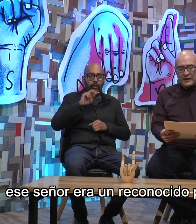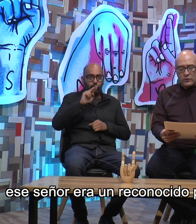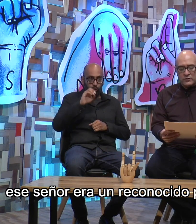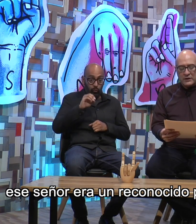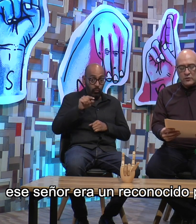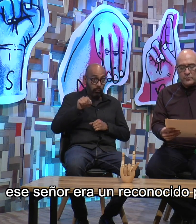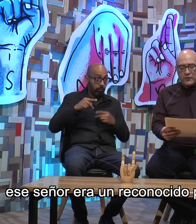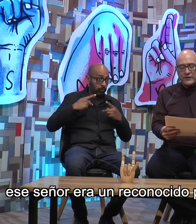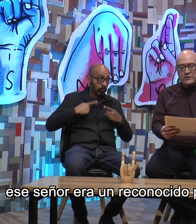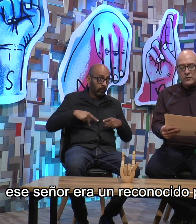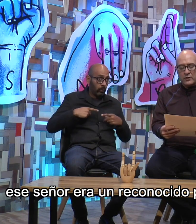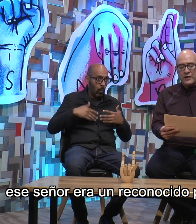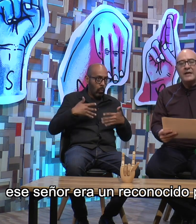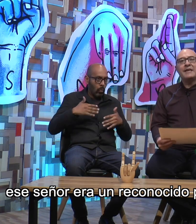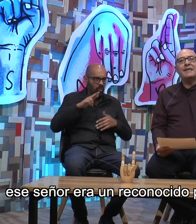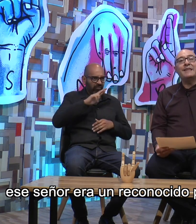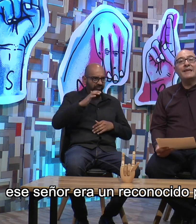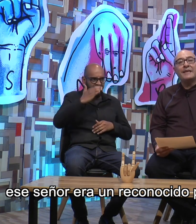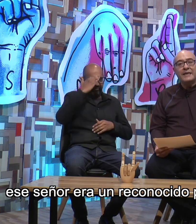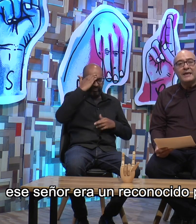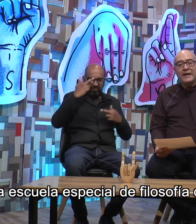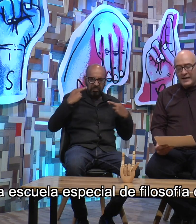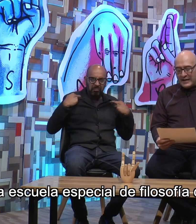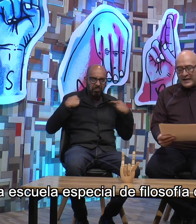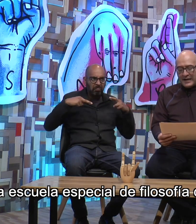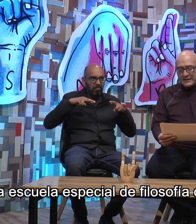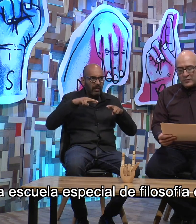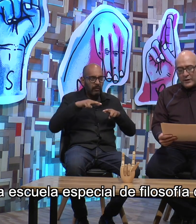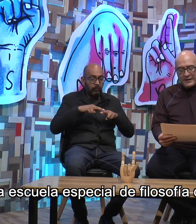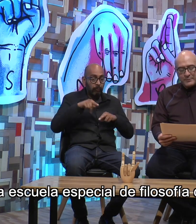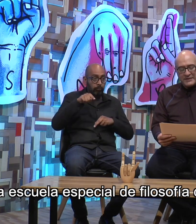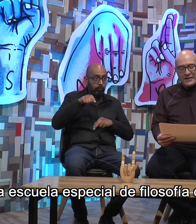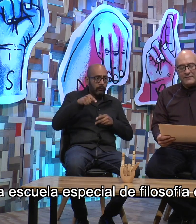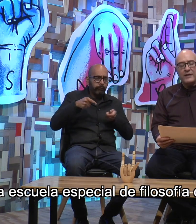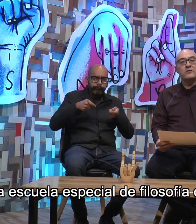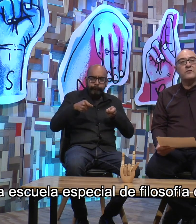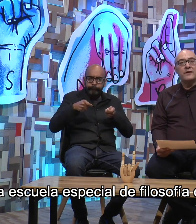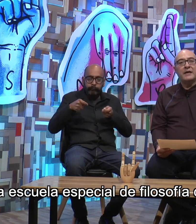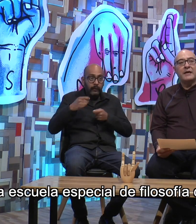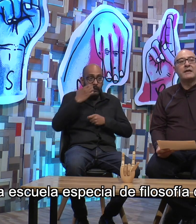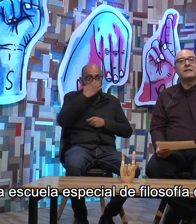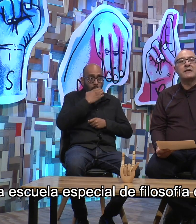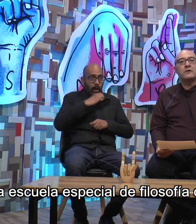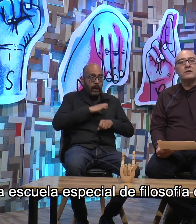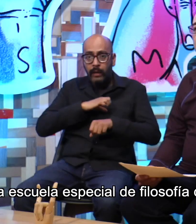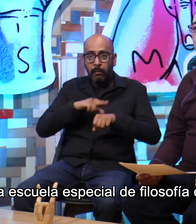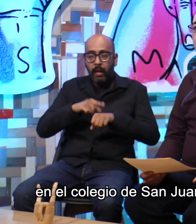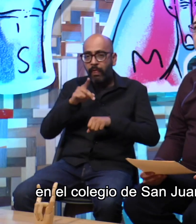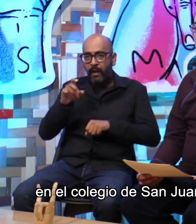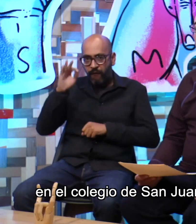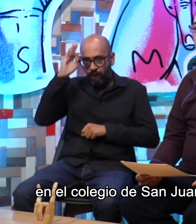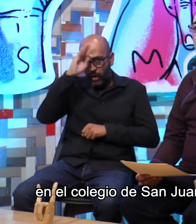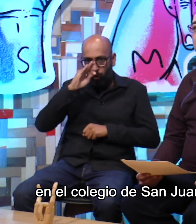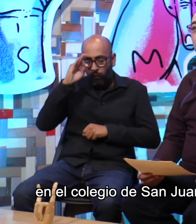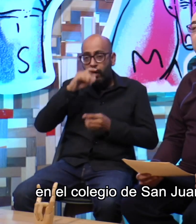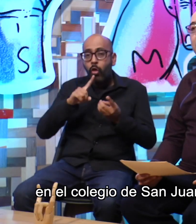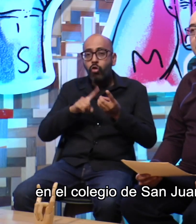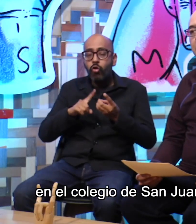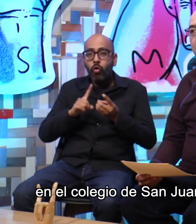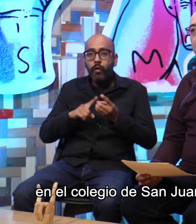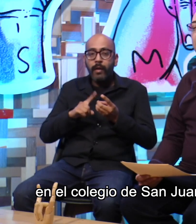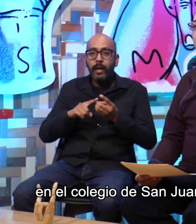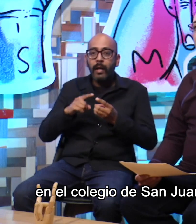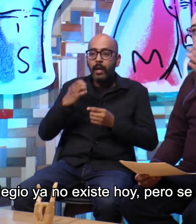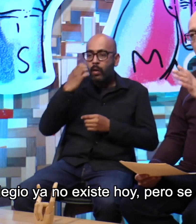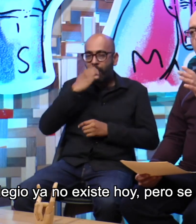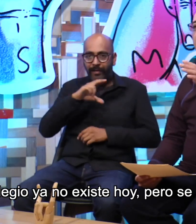reconocido profesor y dirigía la Escuela Especial de Filosofía que se encontraba en el Colegio de San Juan del